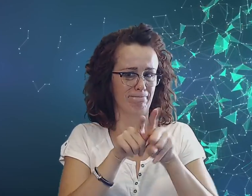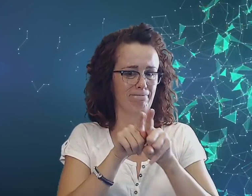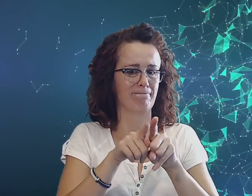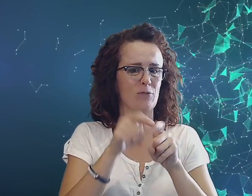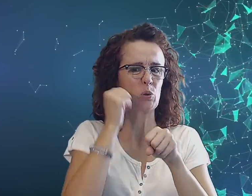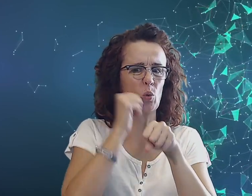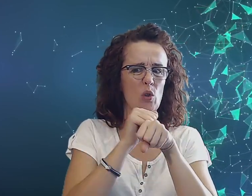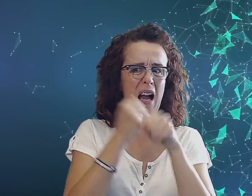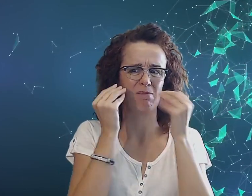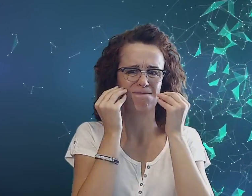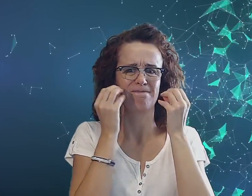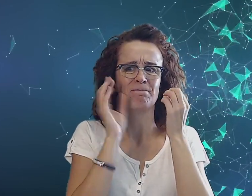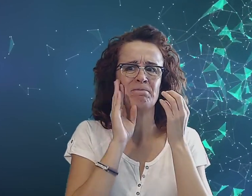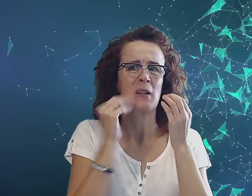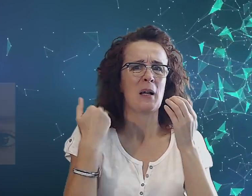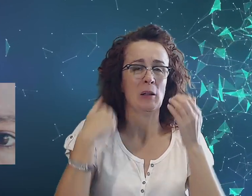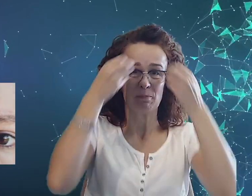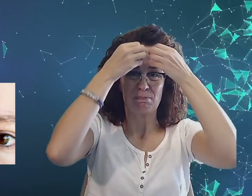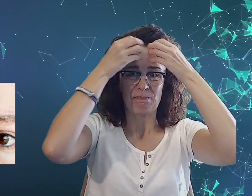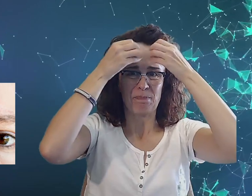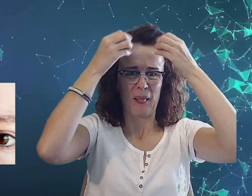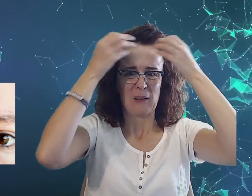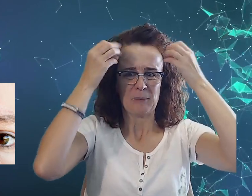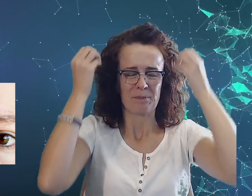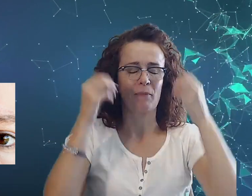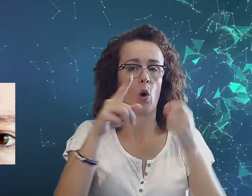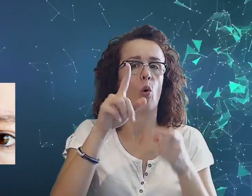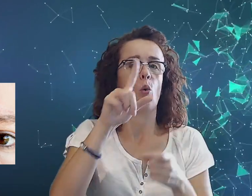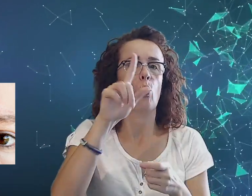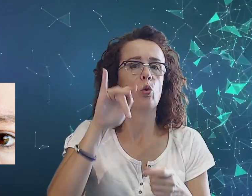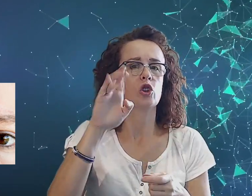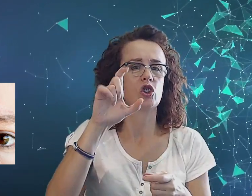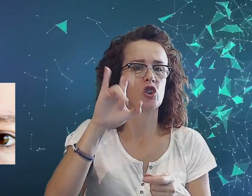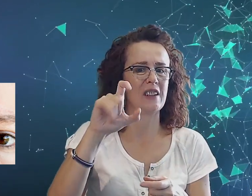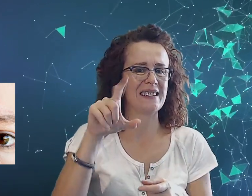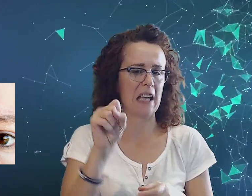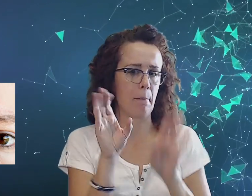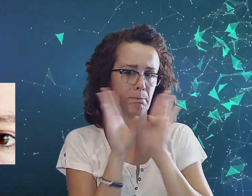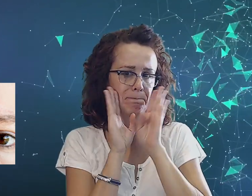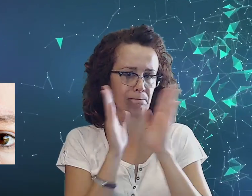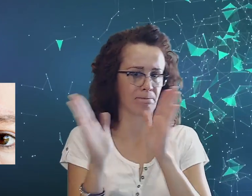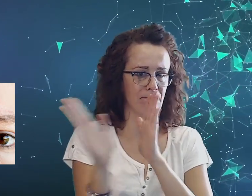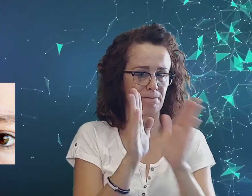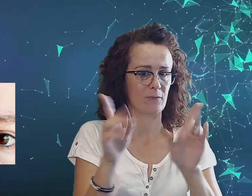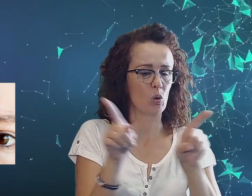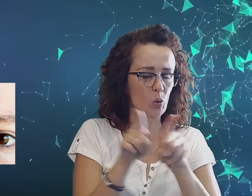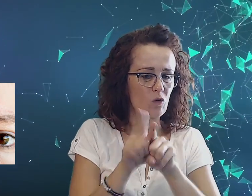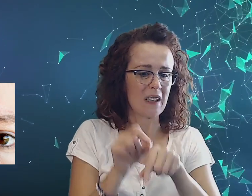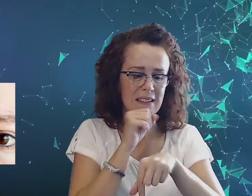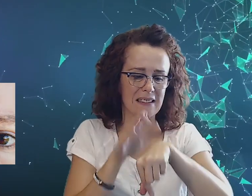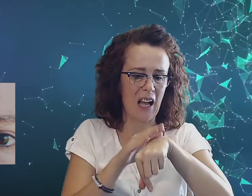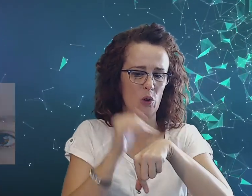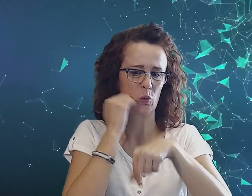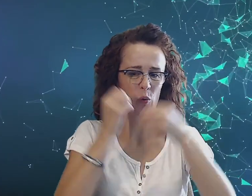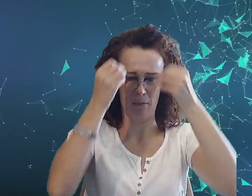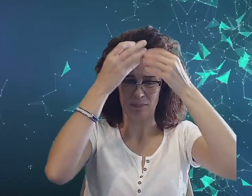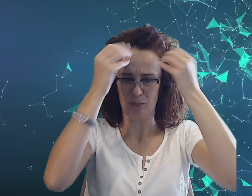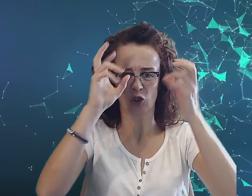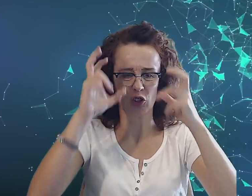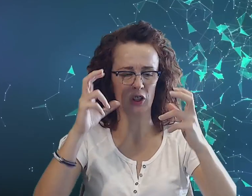Skóra łuszyca. Również staroszkóra. Trzy